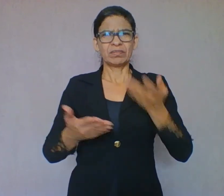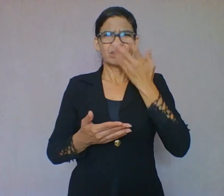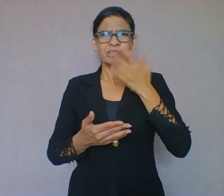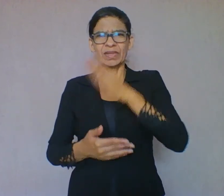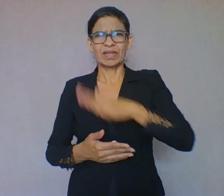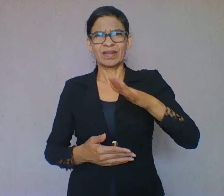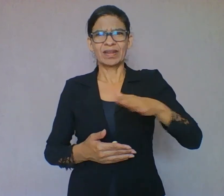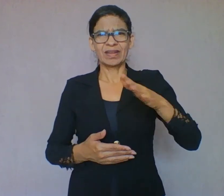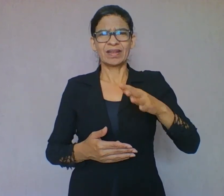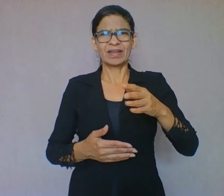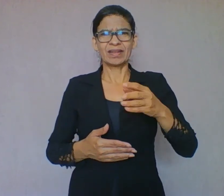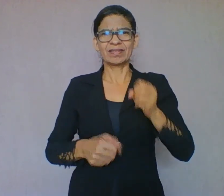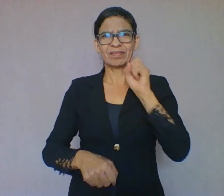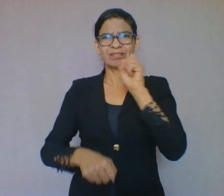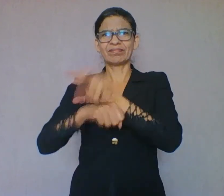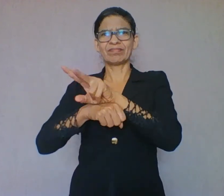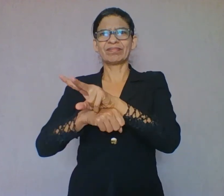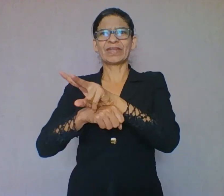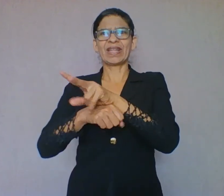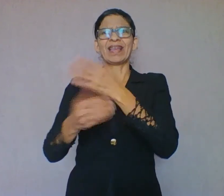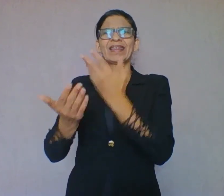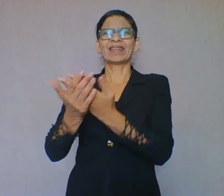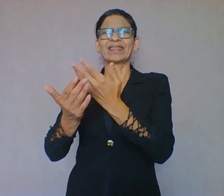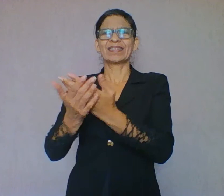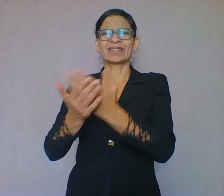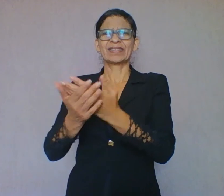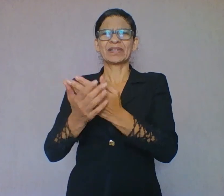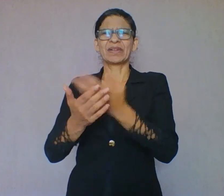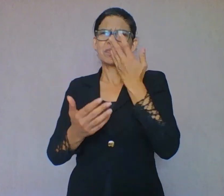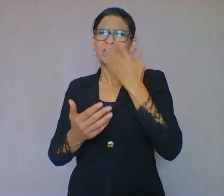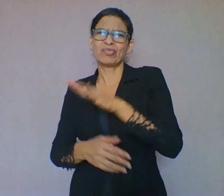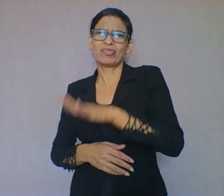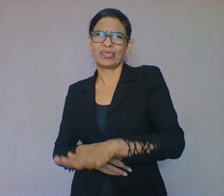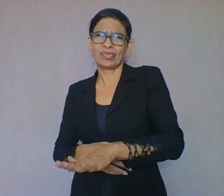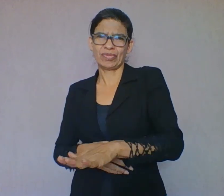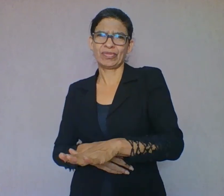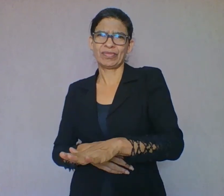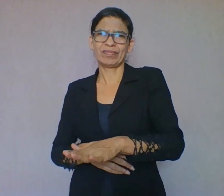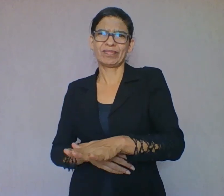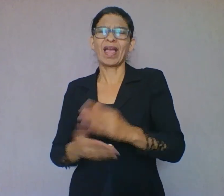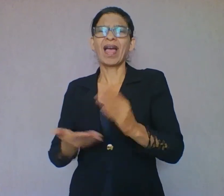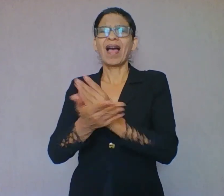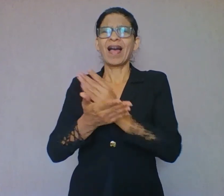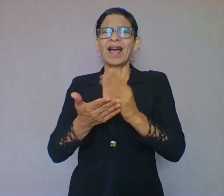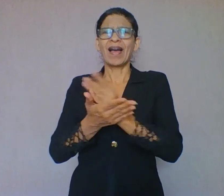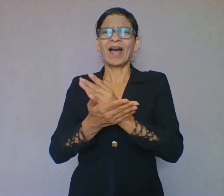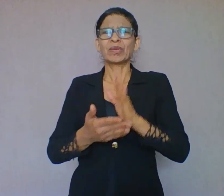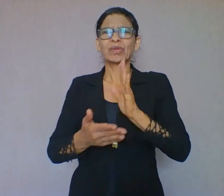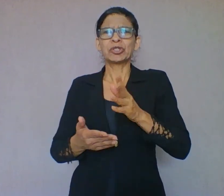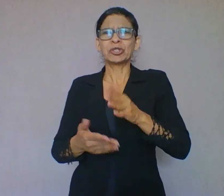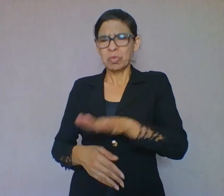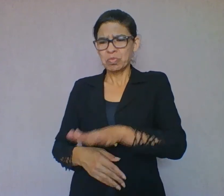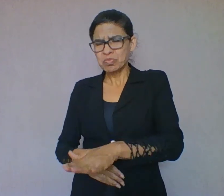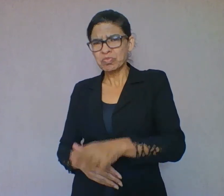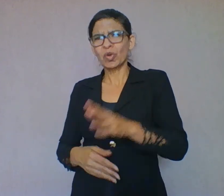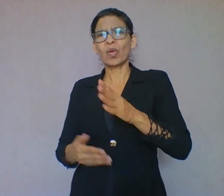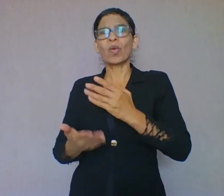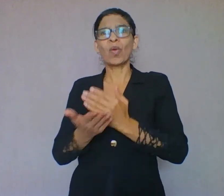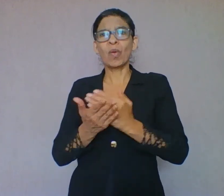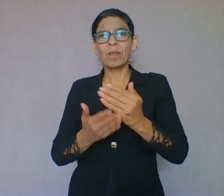Então, uma grande maioria já termina o maternal 2 sabendo ler algumas palavrinhas. Não sei se você já tem filhos, mas quem tem filhos vai